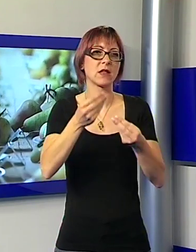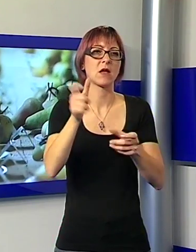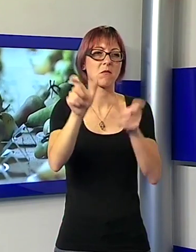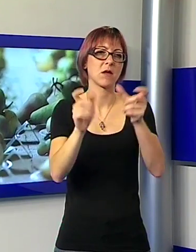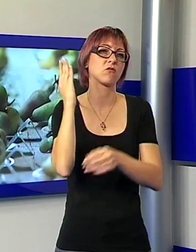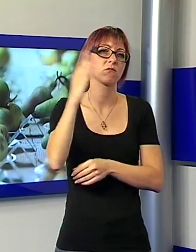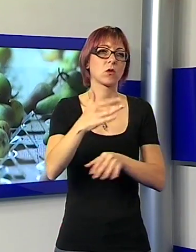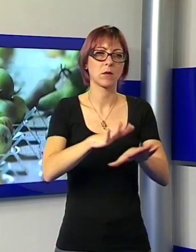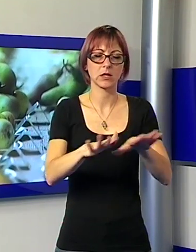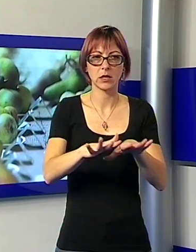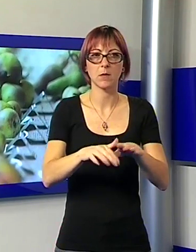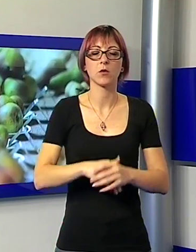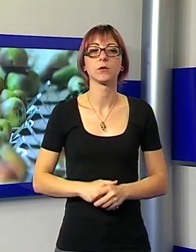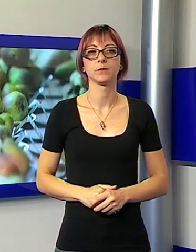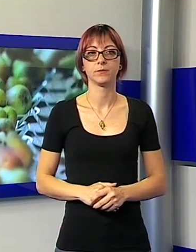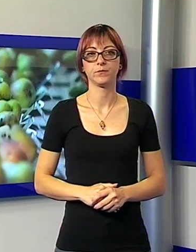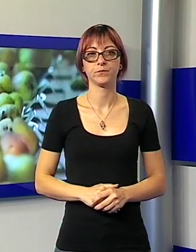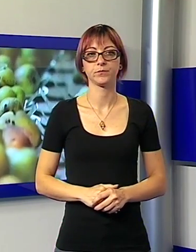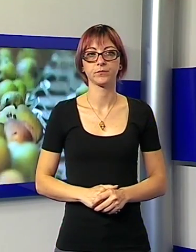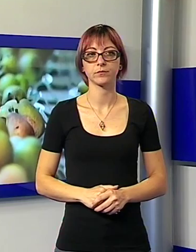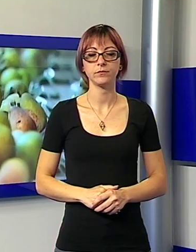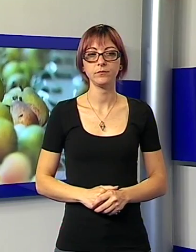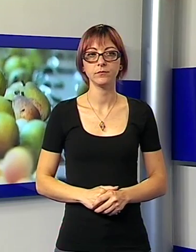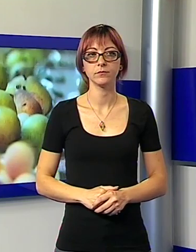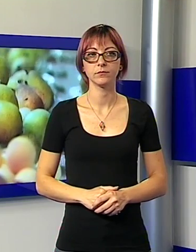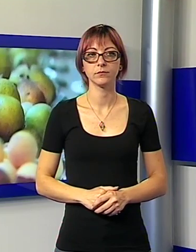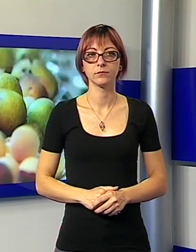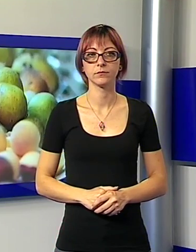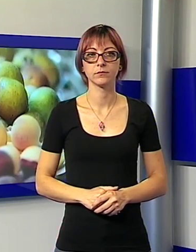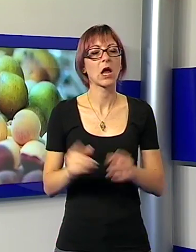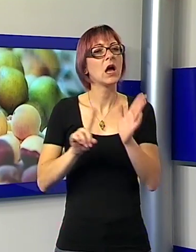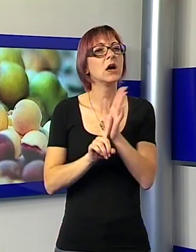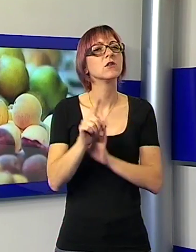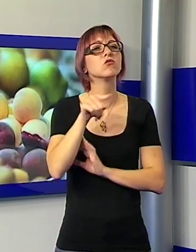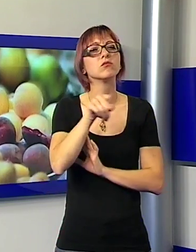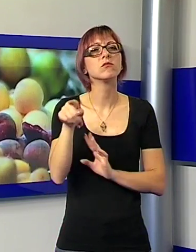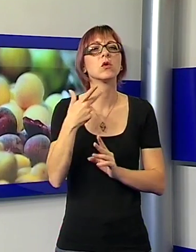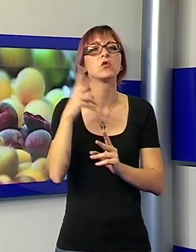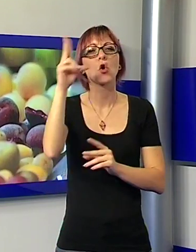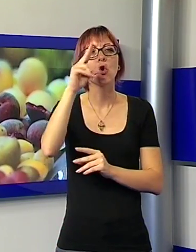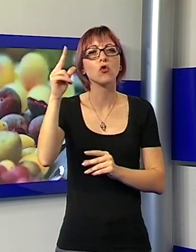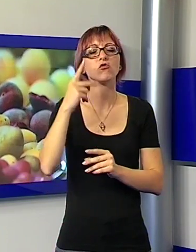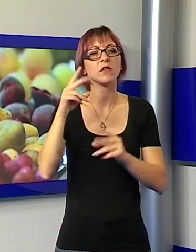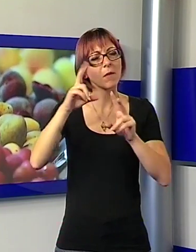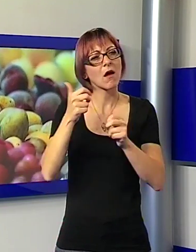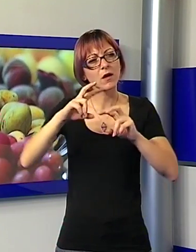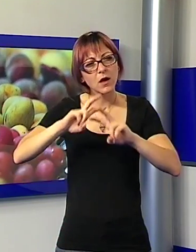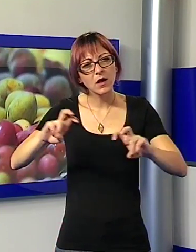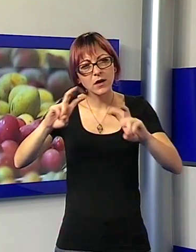La parte più numerosa dei frutti in esposizione è il risultato della conoscenza e della ricerca di Ivo Poli che da oltre